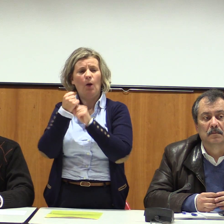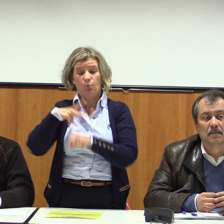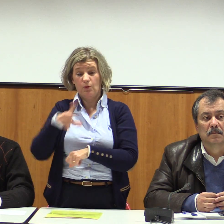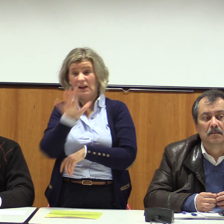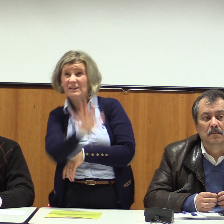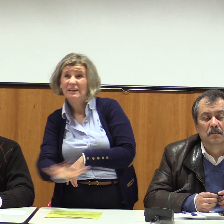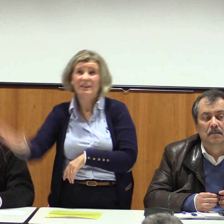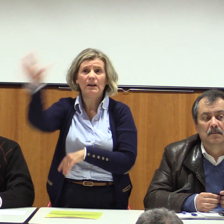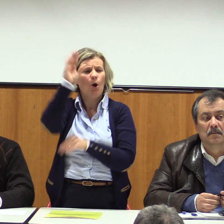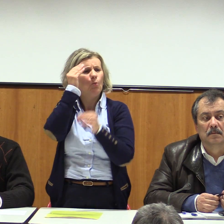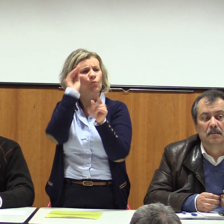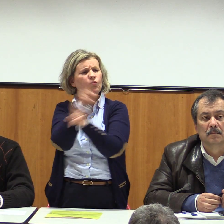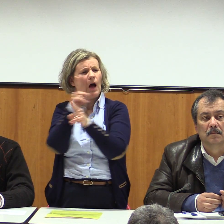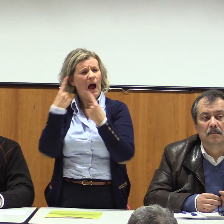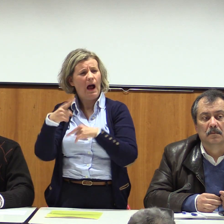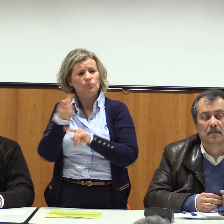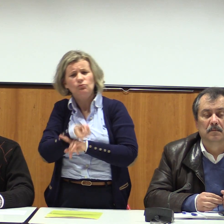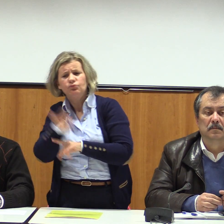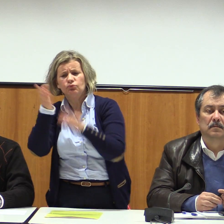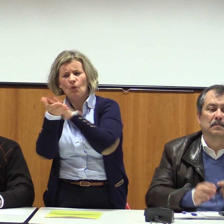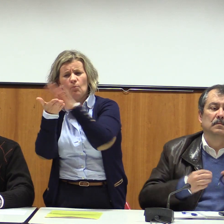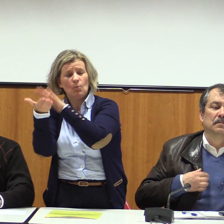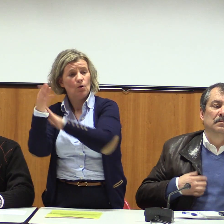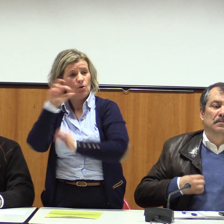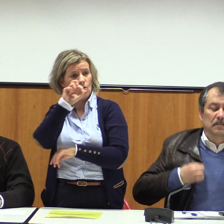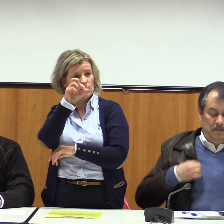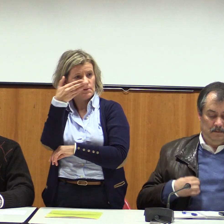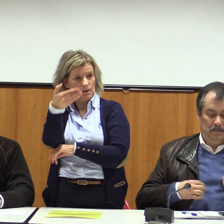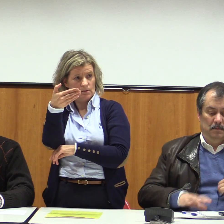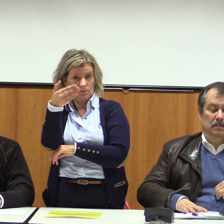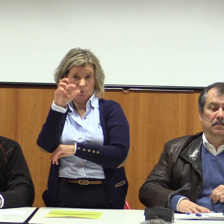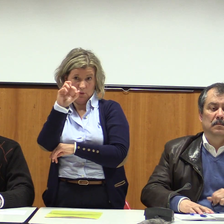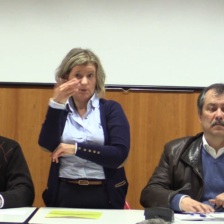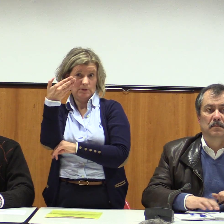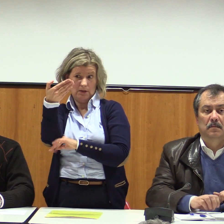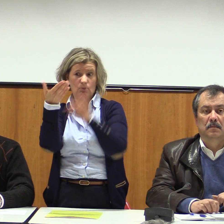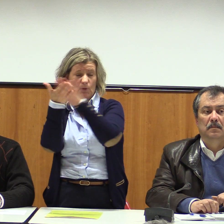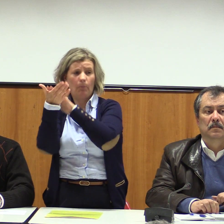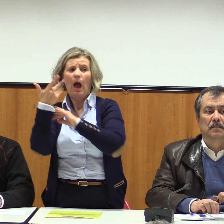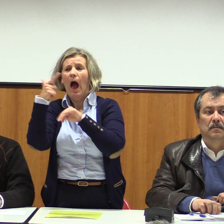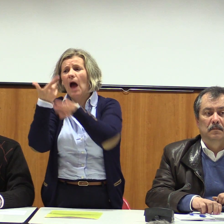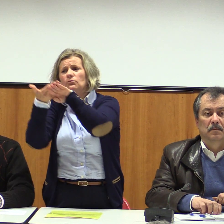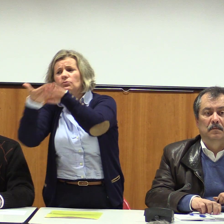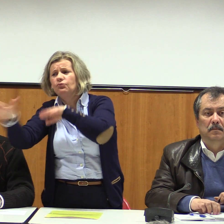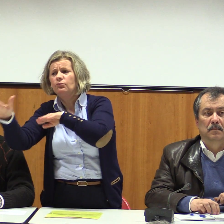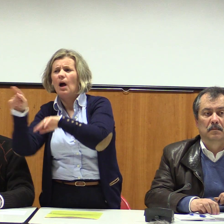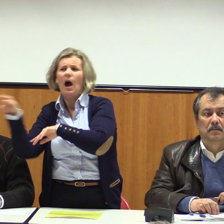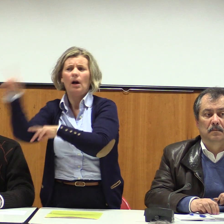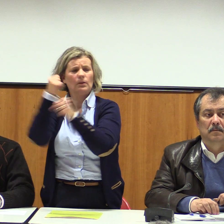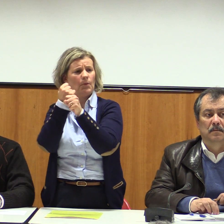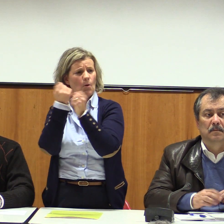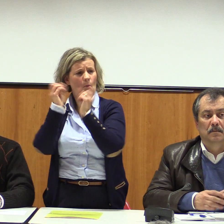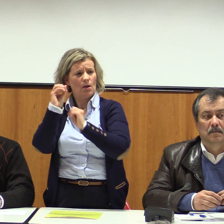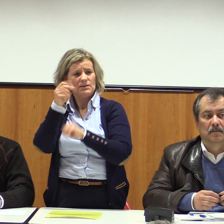É uma situação que não é justa. E, a nível nacional, existem, no total, 87 docentes de Língua Gestual Portuguesa.